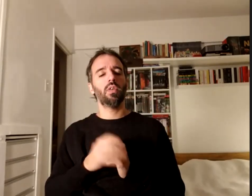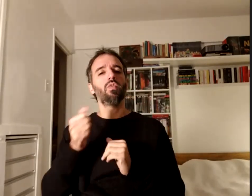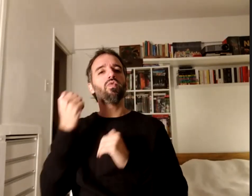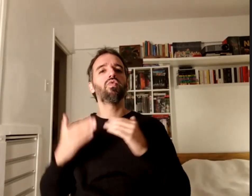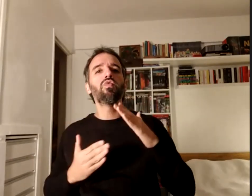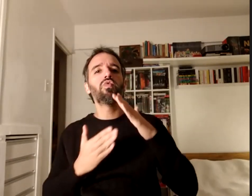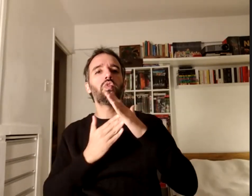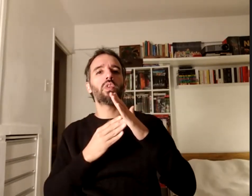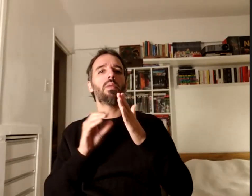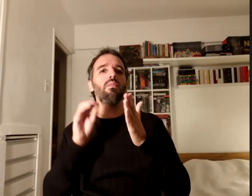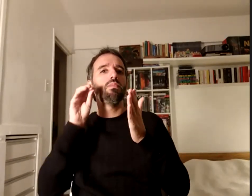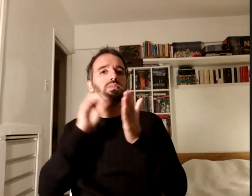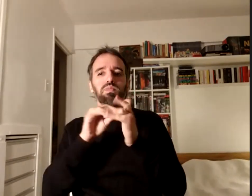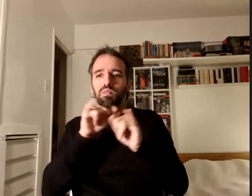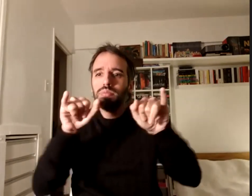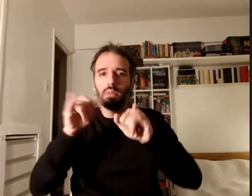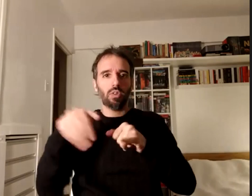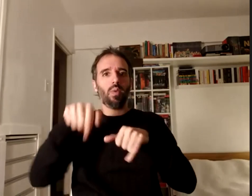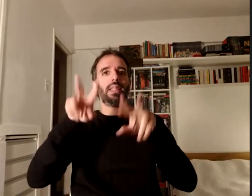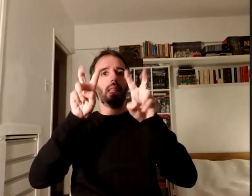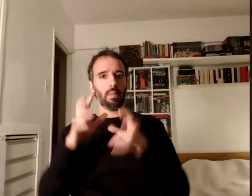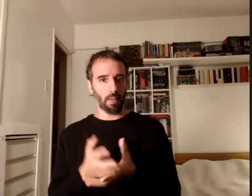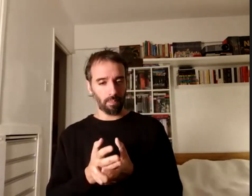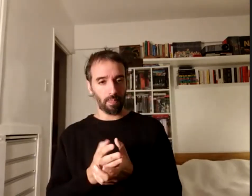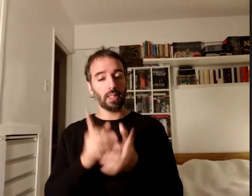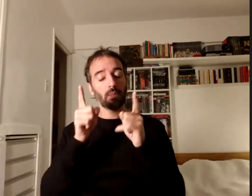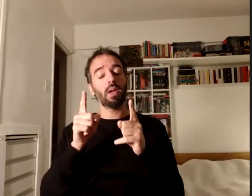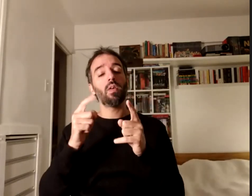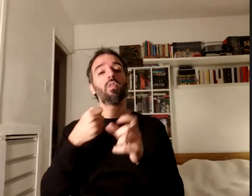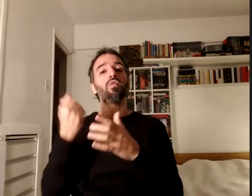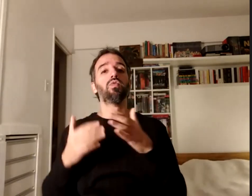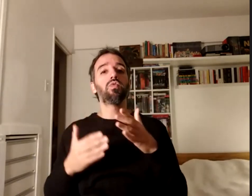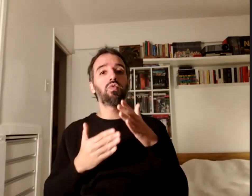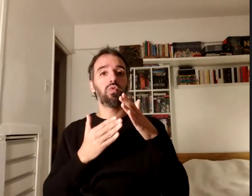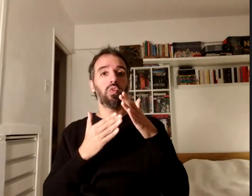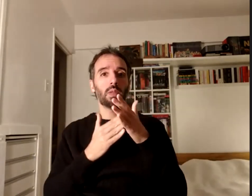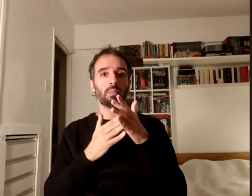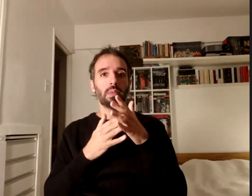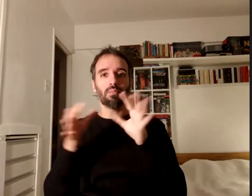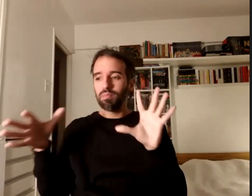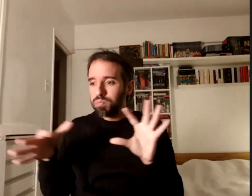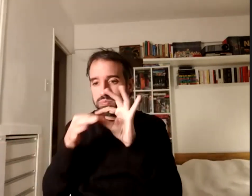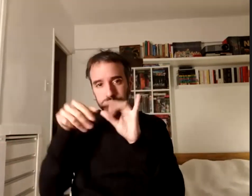la temática y fundamental también el trabajo en red como articula el programa acá